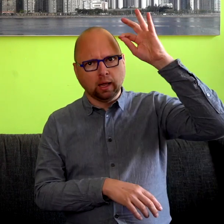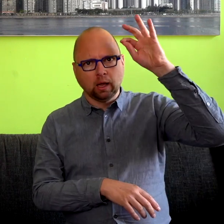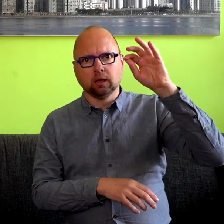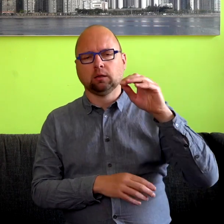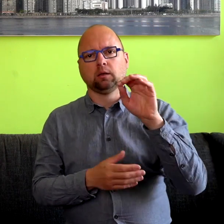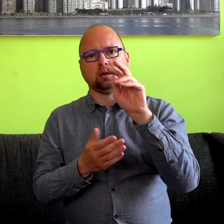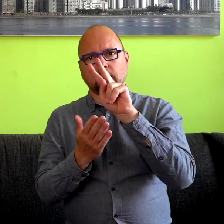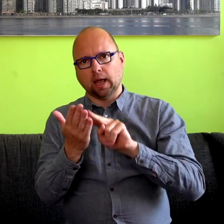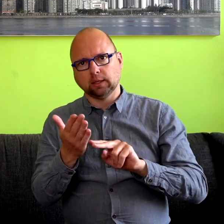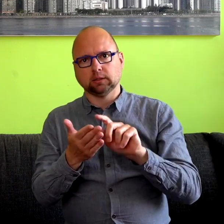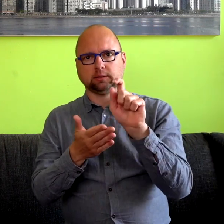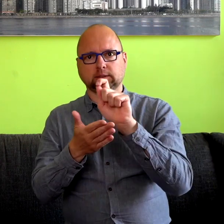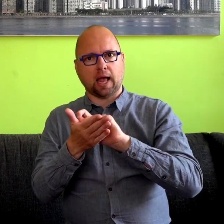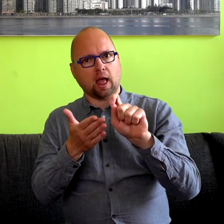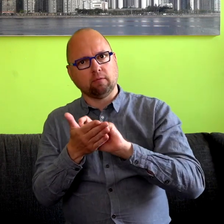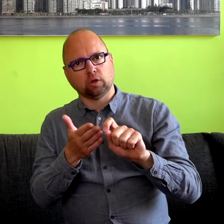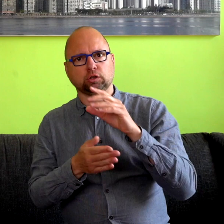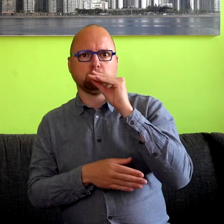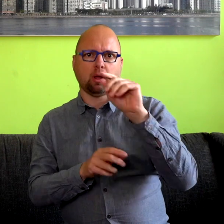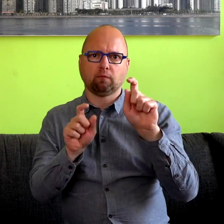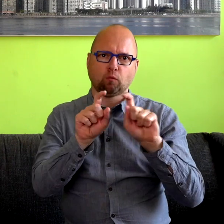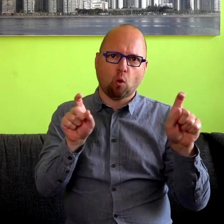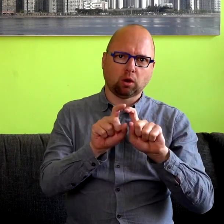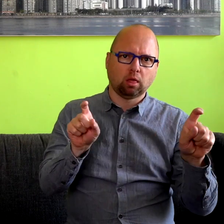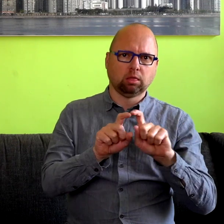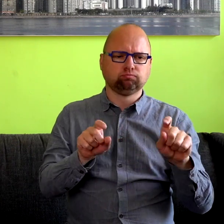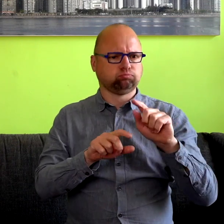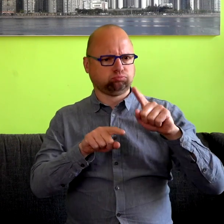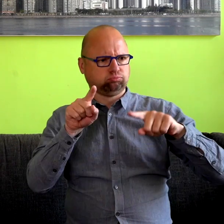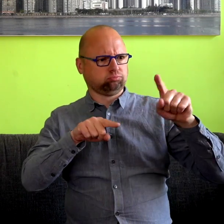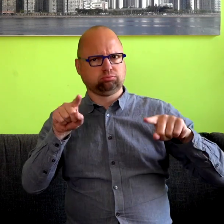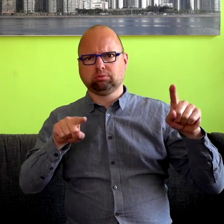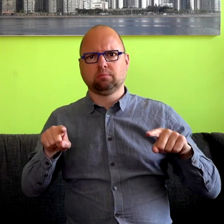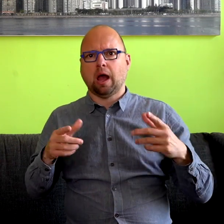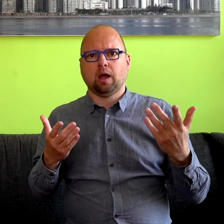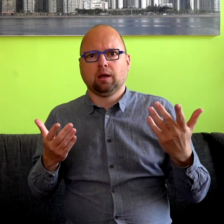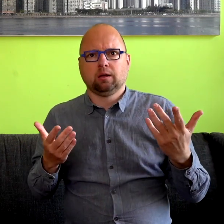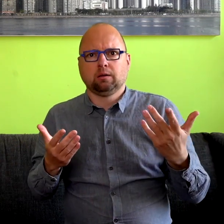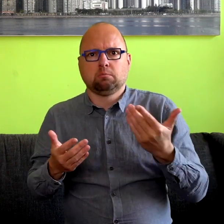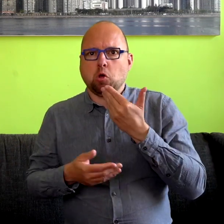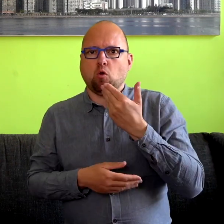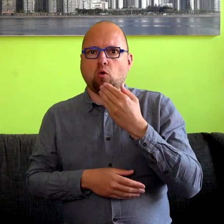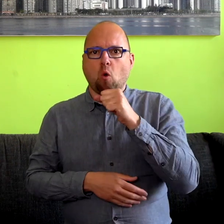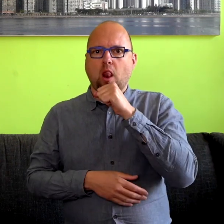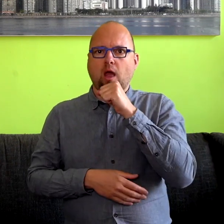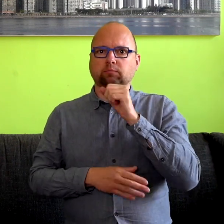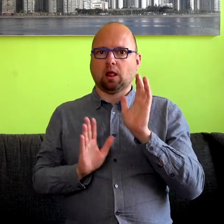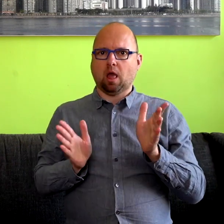enzovoort. Maar een moedertaal, die leer je, of het nou een gesproken taal of een gebarentaal is, moeiteloos op jonge leeftijd.